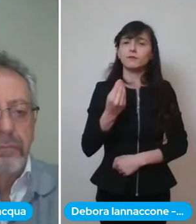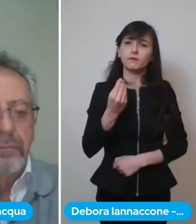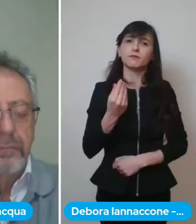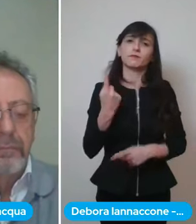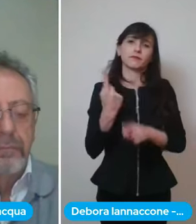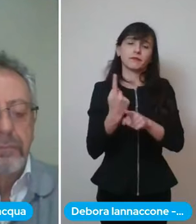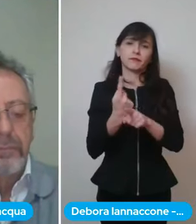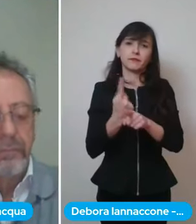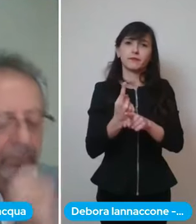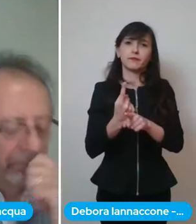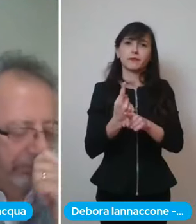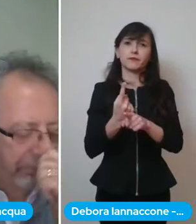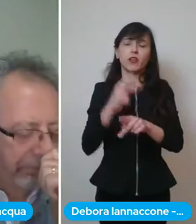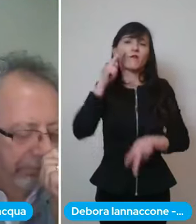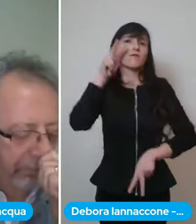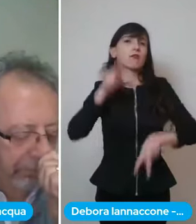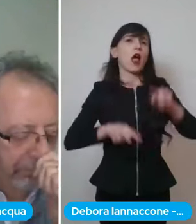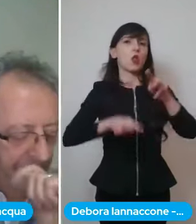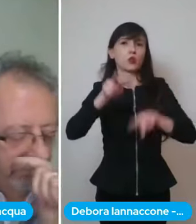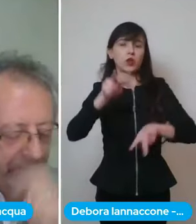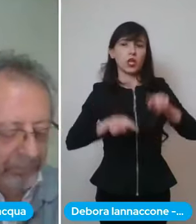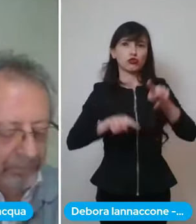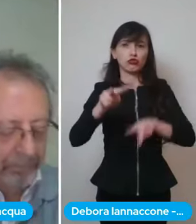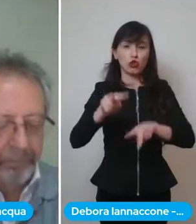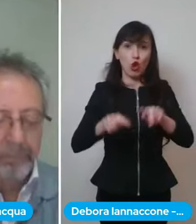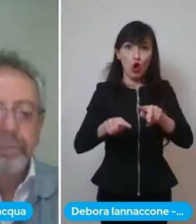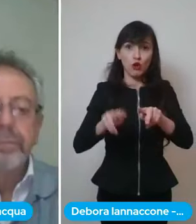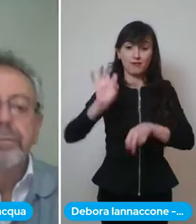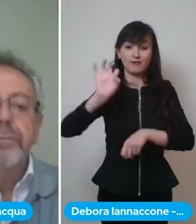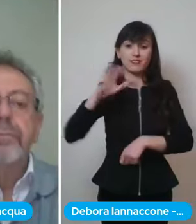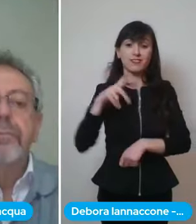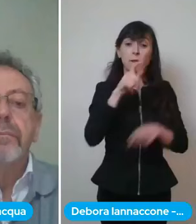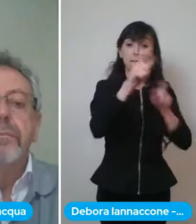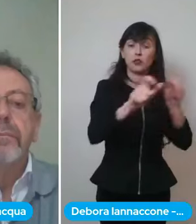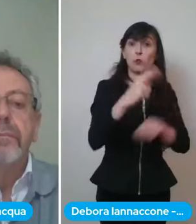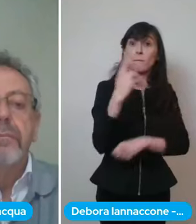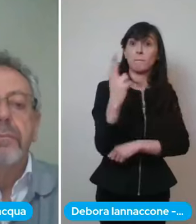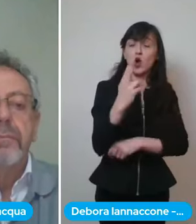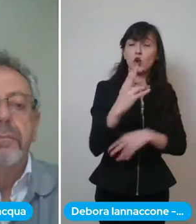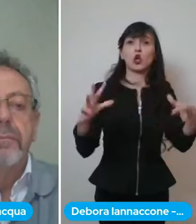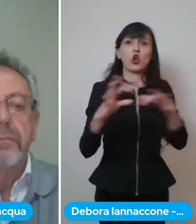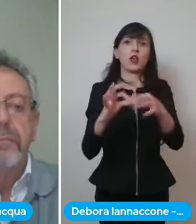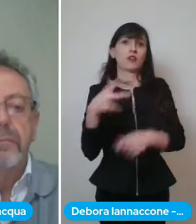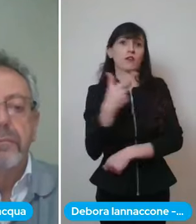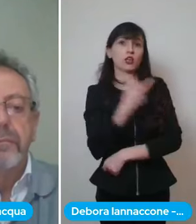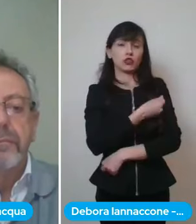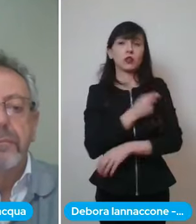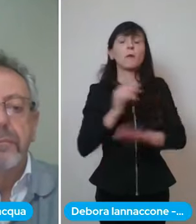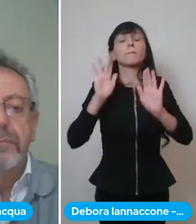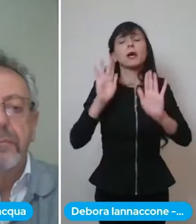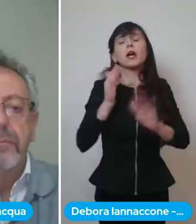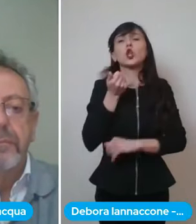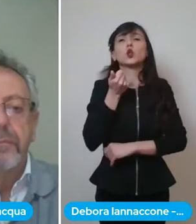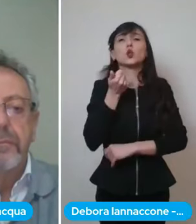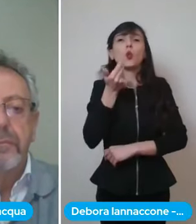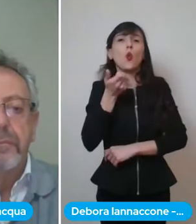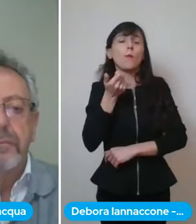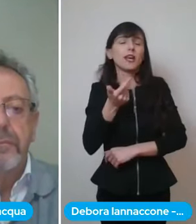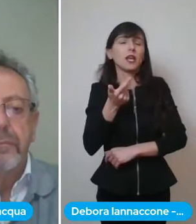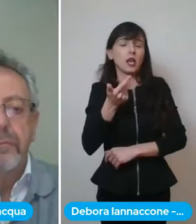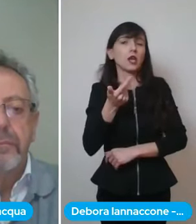di vista eh autottico se c'è una correlazione e i numeri ci dicono però che stiamo parlando di